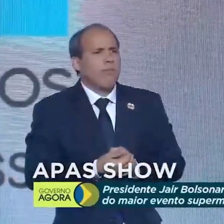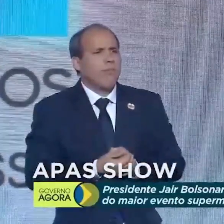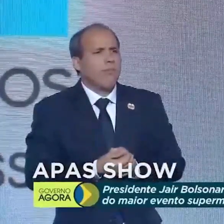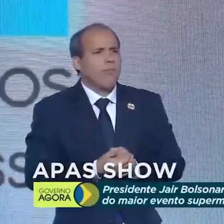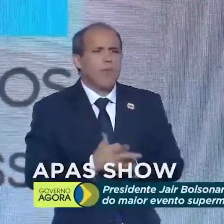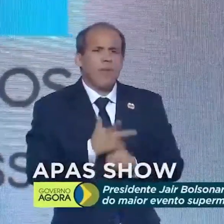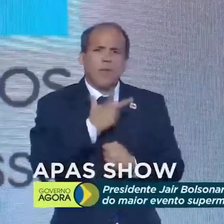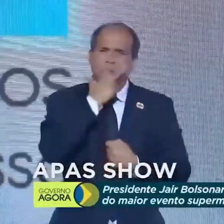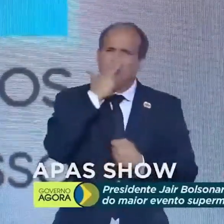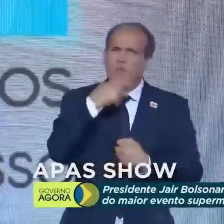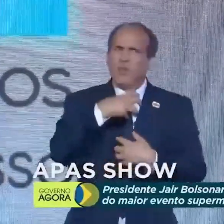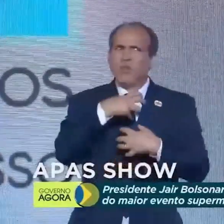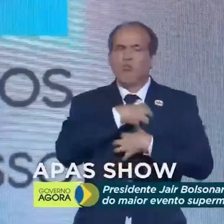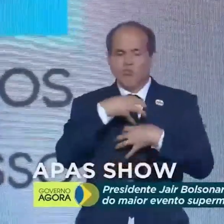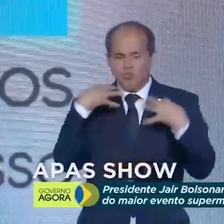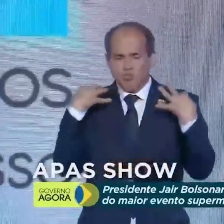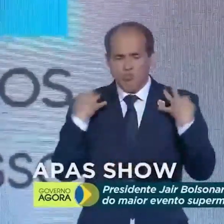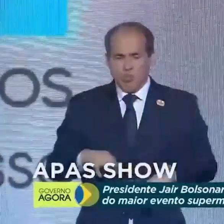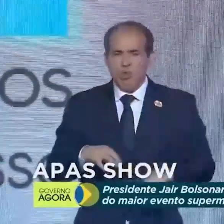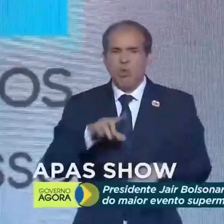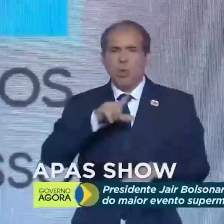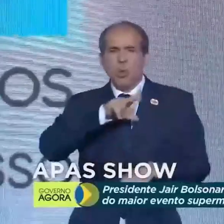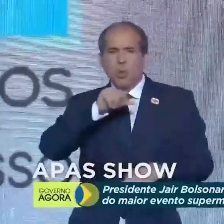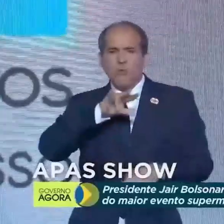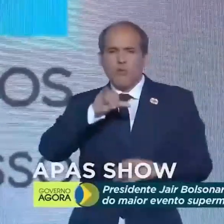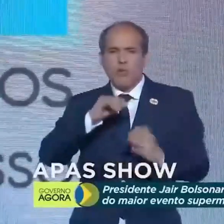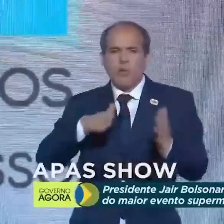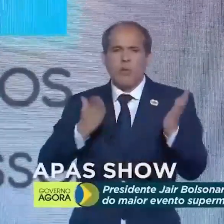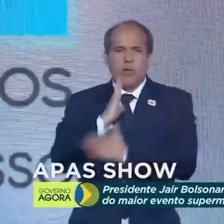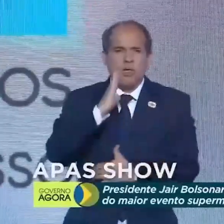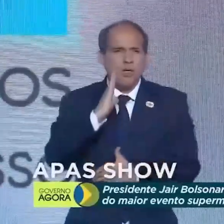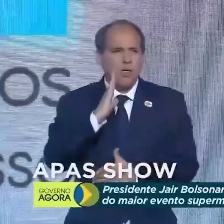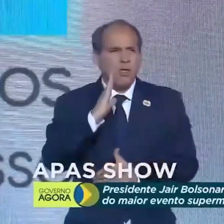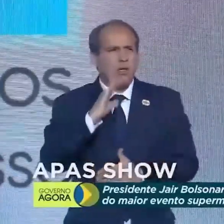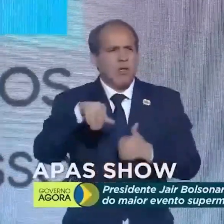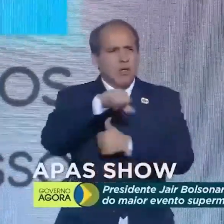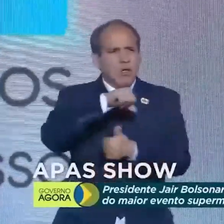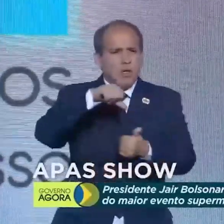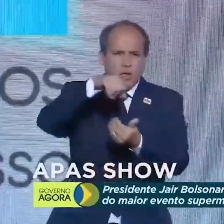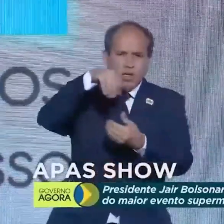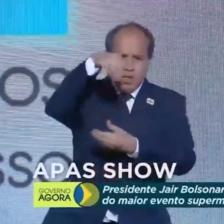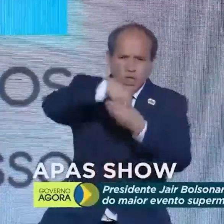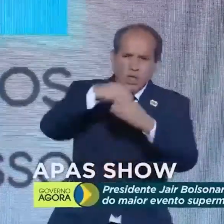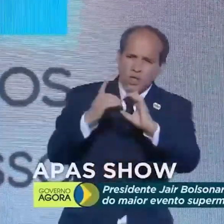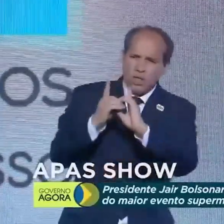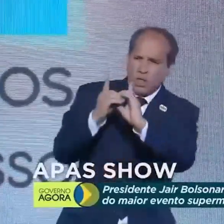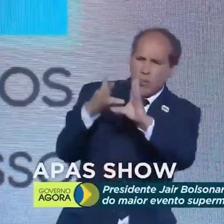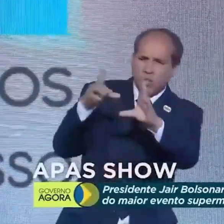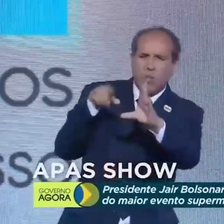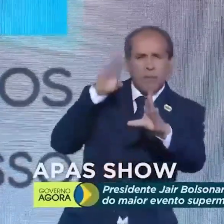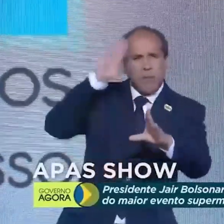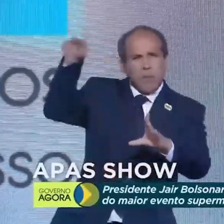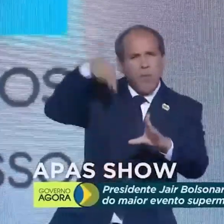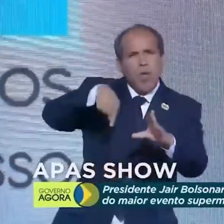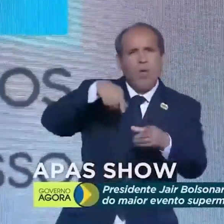Ou tem a certeza já absoluta do tocante a isso? A alma da democracia é o voto.